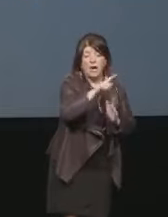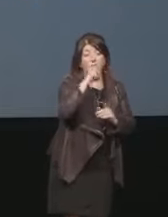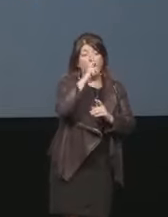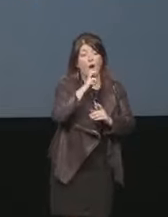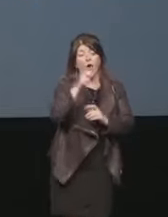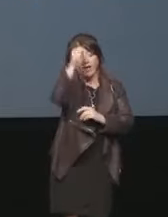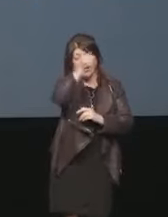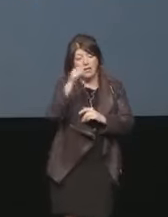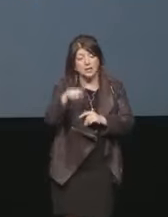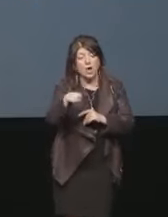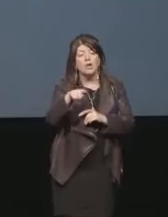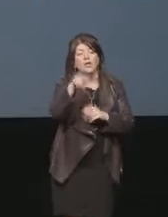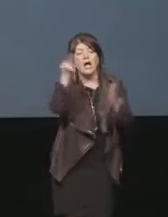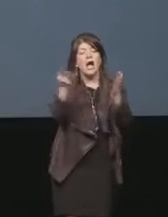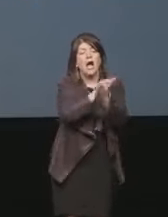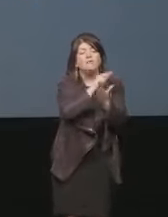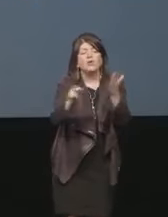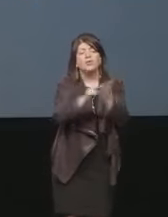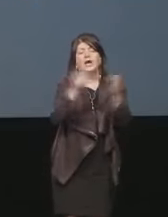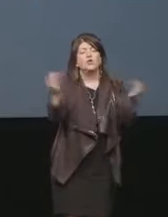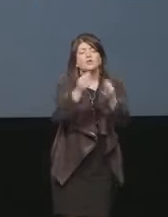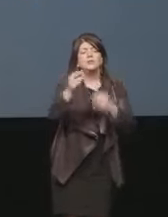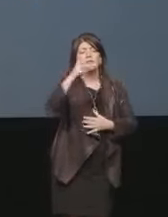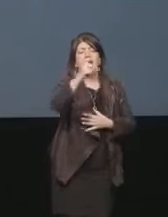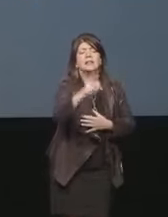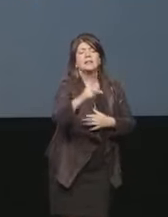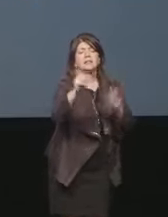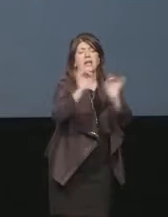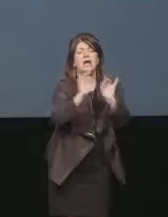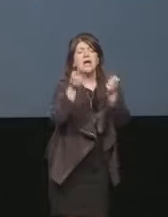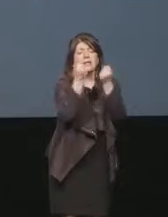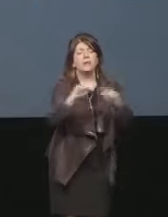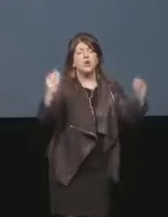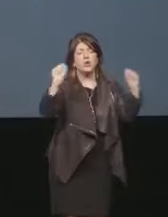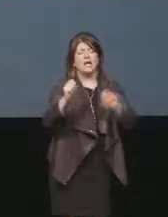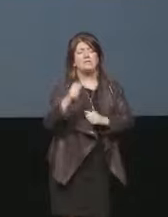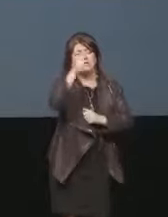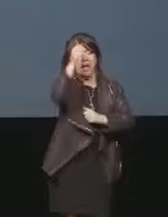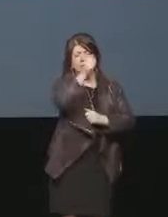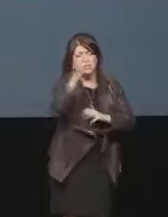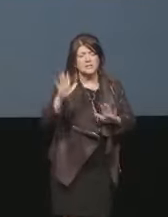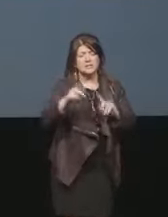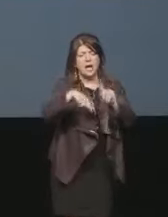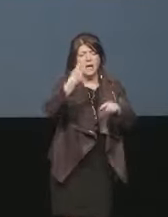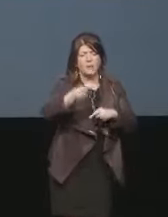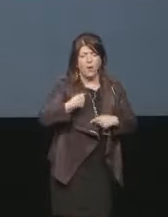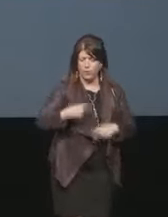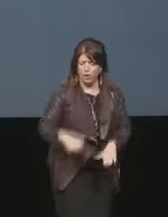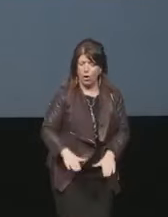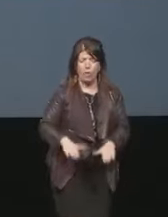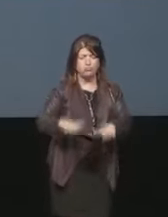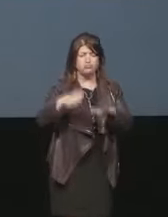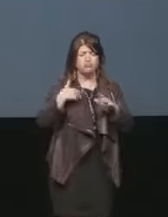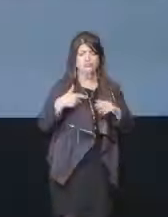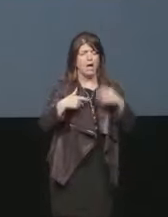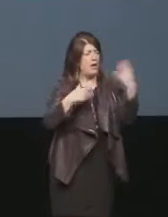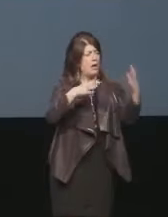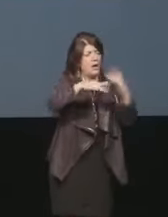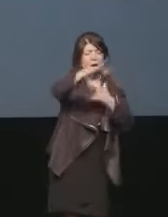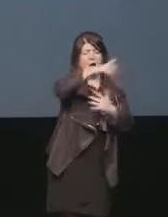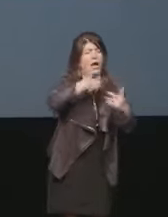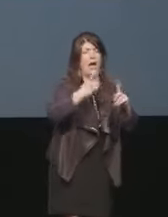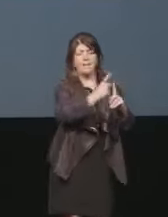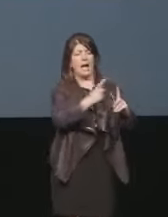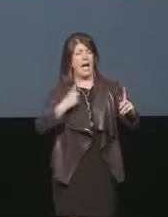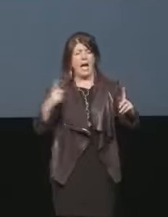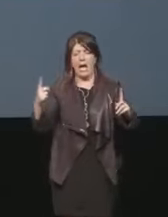votato solo e sempre la democrazia cristiana. A un certo punto ho pensato di essere cresciuta dissociata e anche un po' confusa. E invece mi sbagliavo, perché in